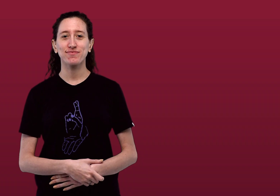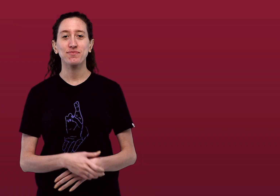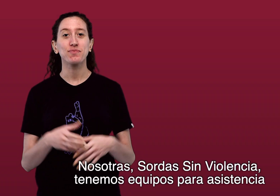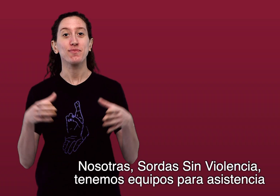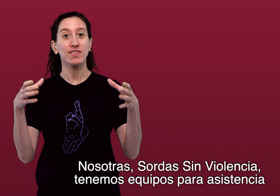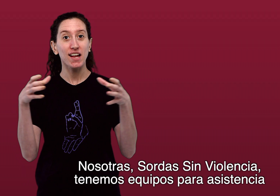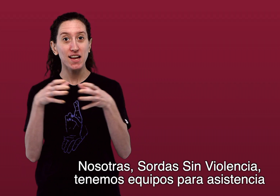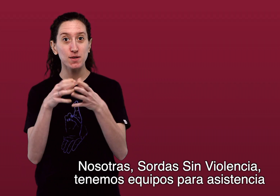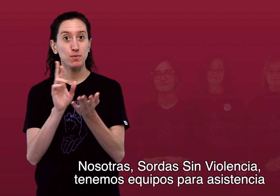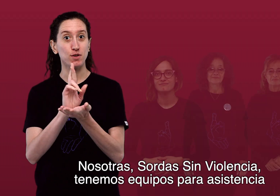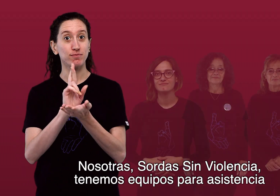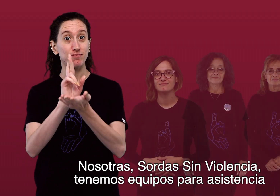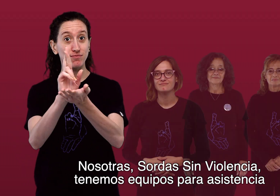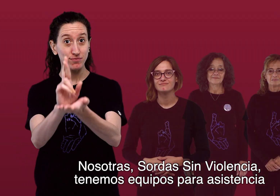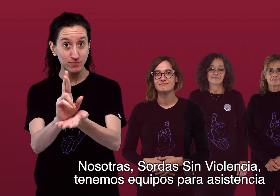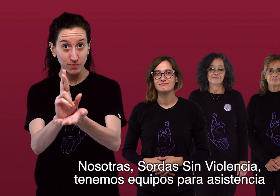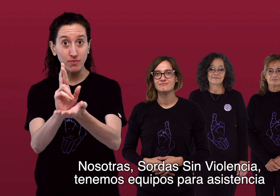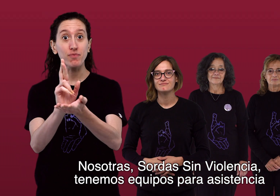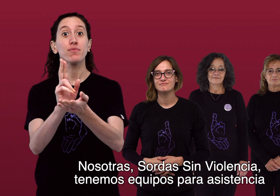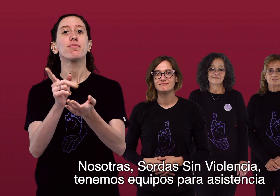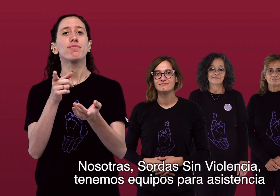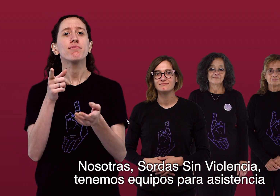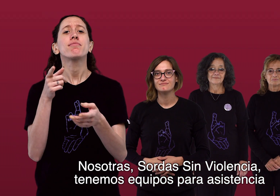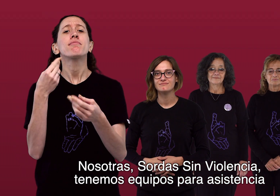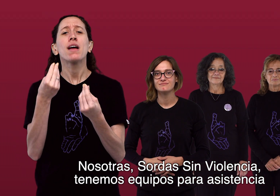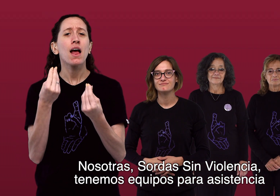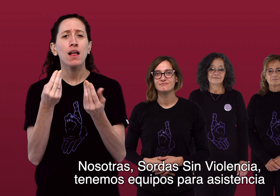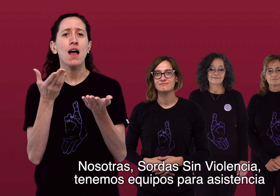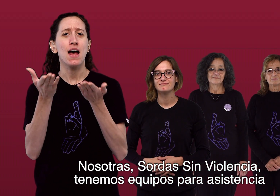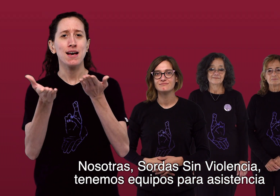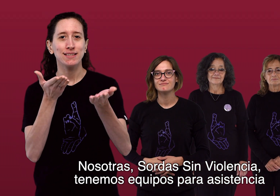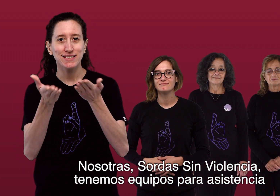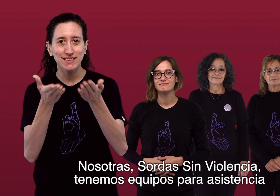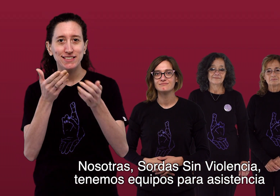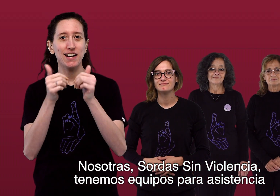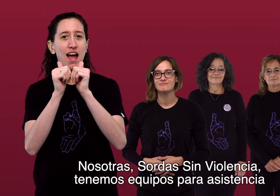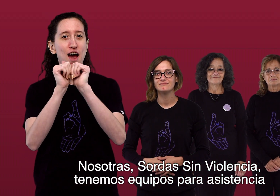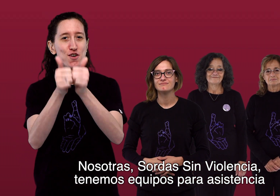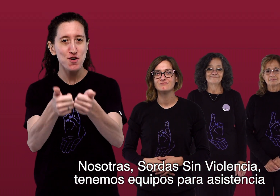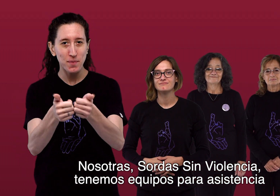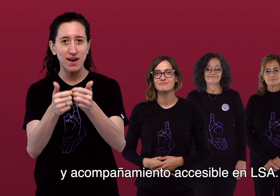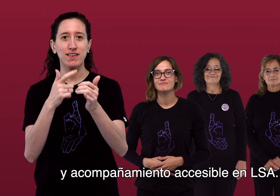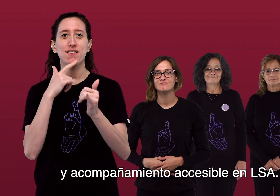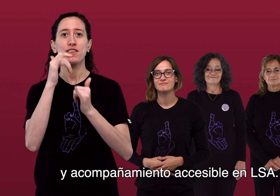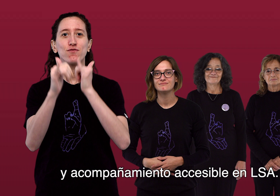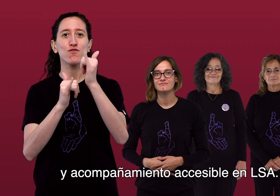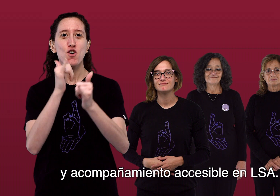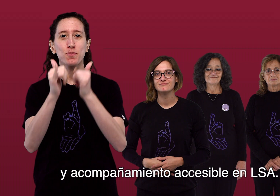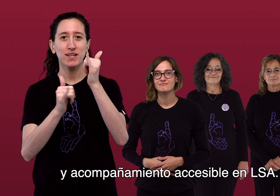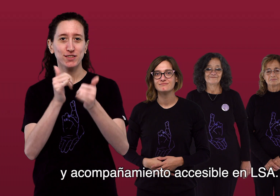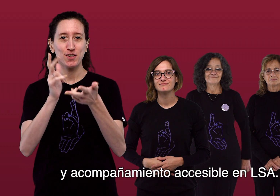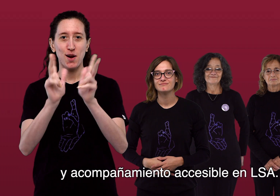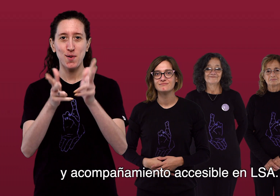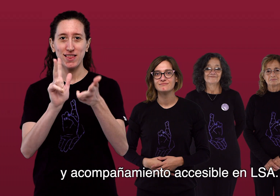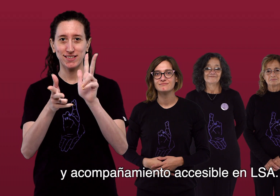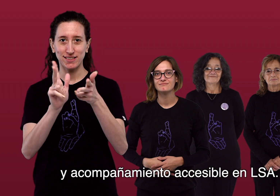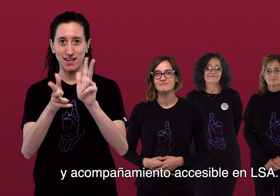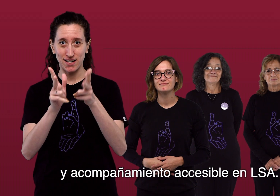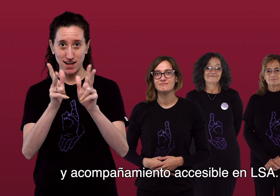Nosotras, Sorda Sin Violencia tenemos equipos para asistencia y acompañamiento accesible en lengua de